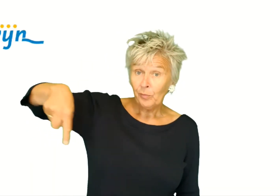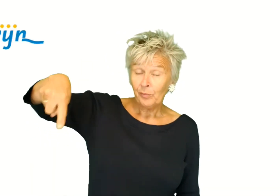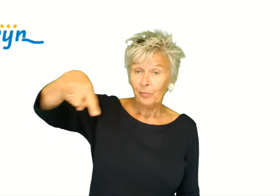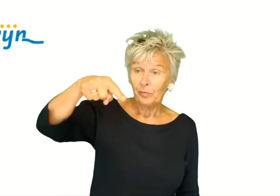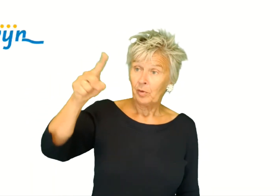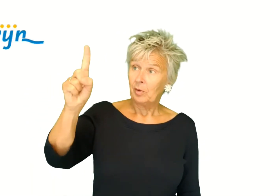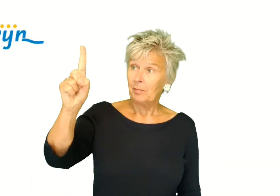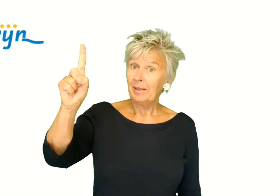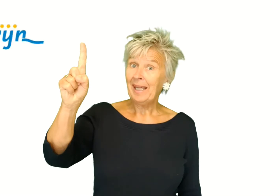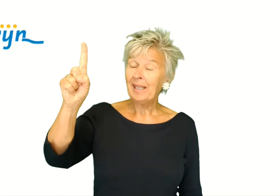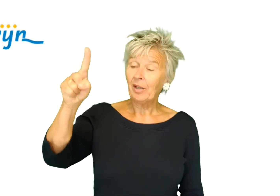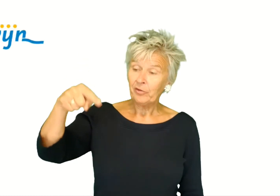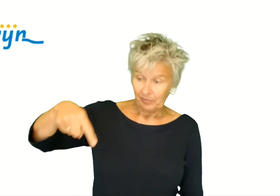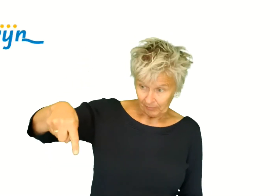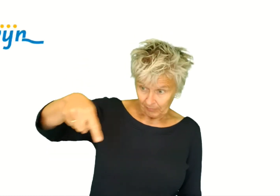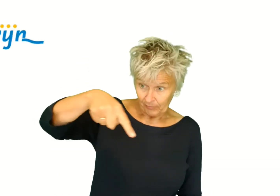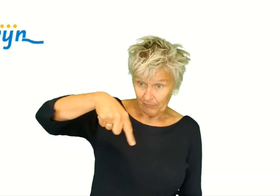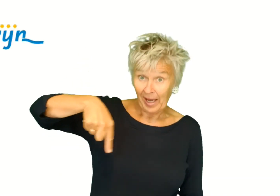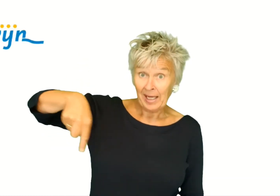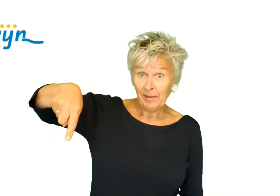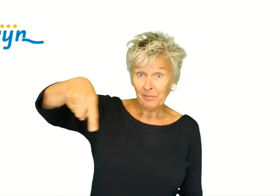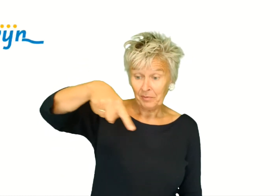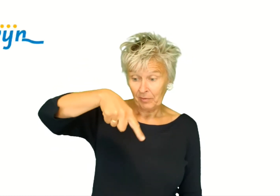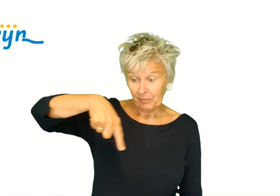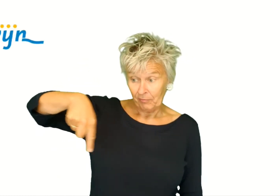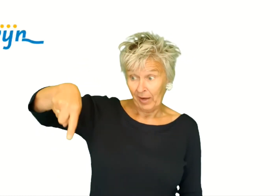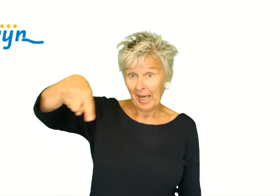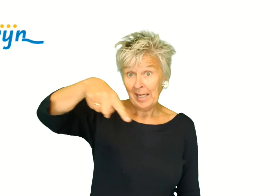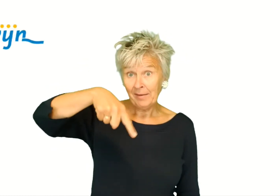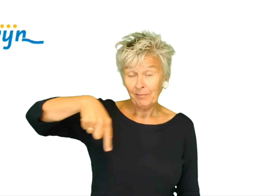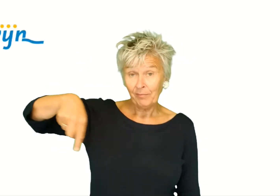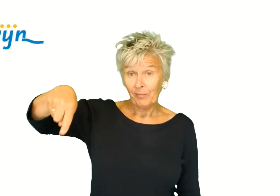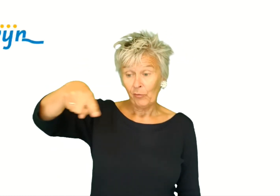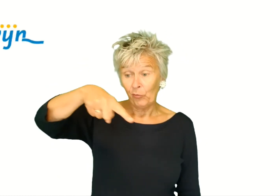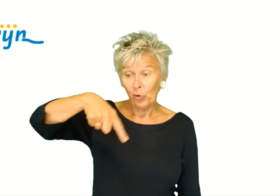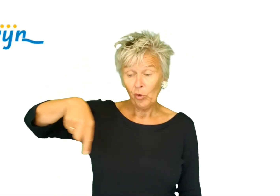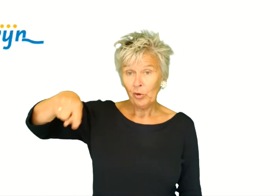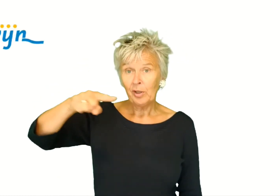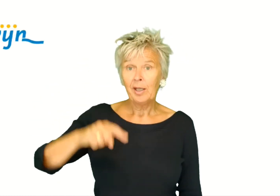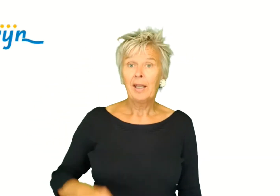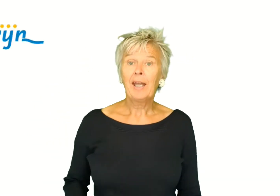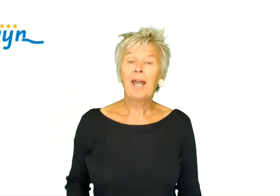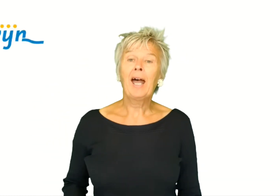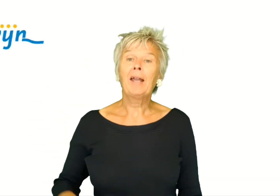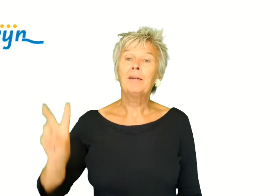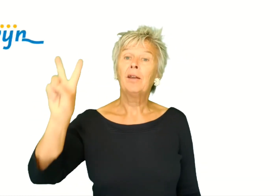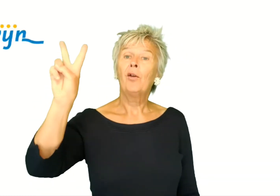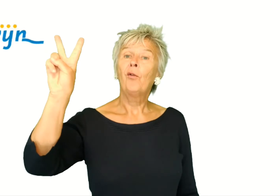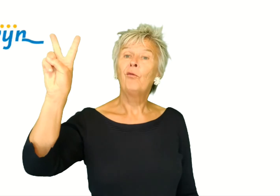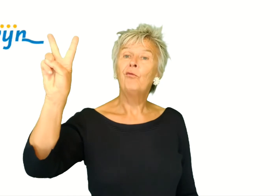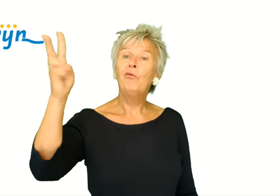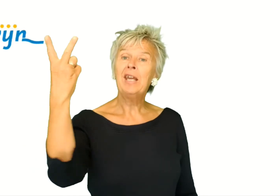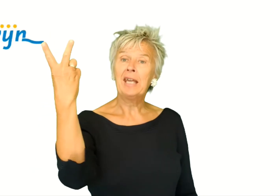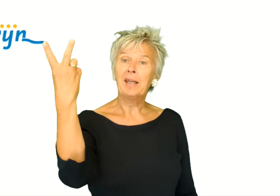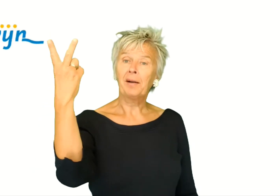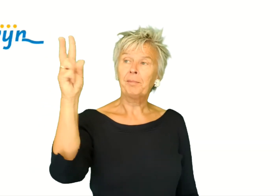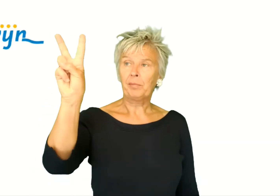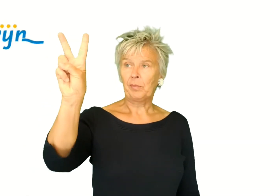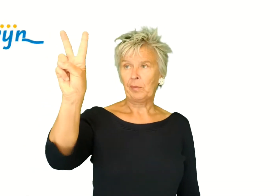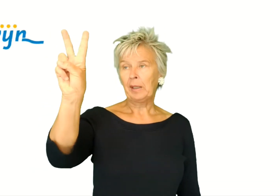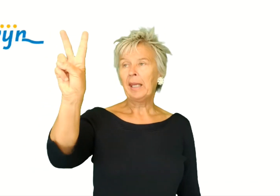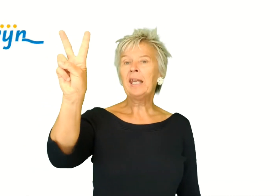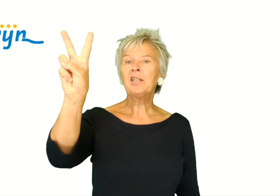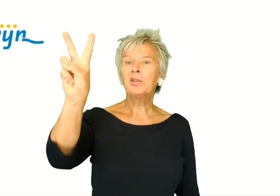We, met de één hand, wij he, wij, we gaan weer.